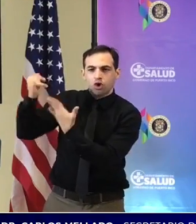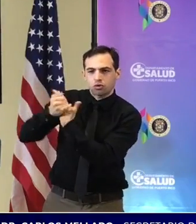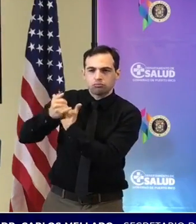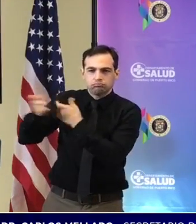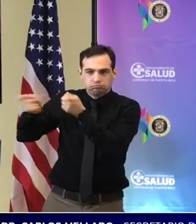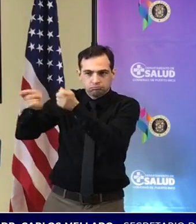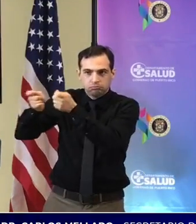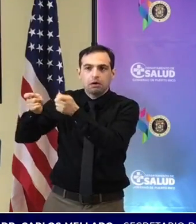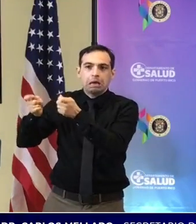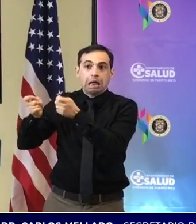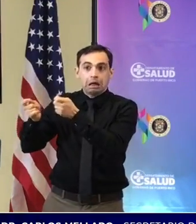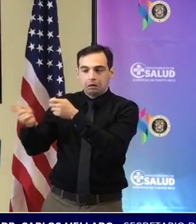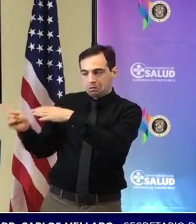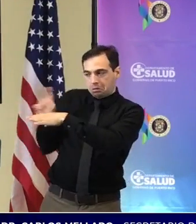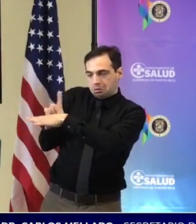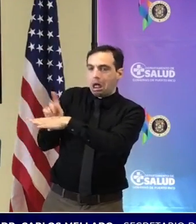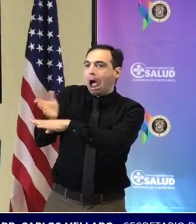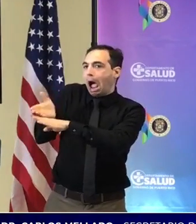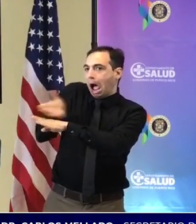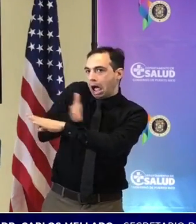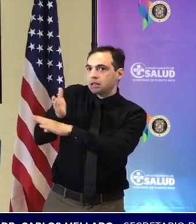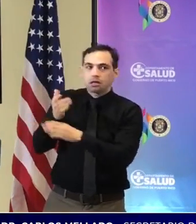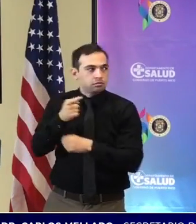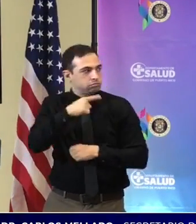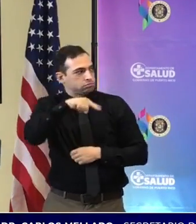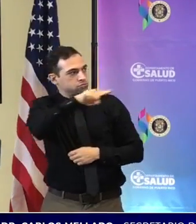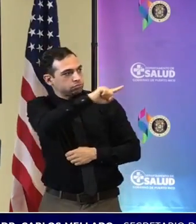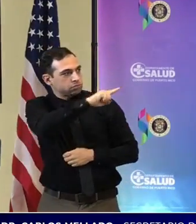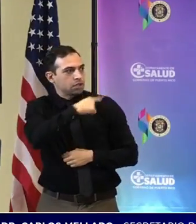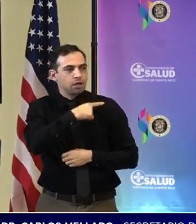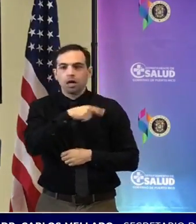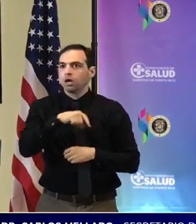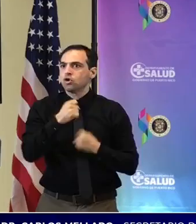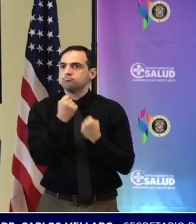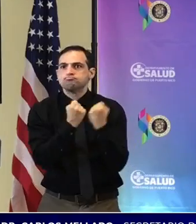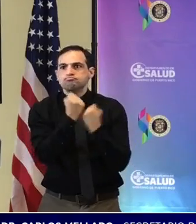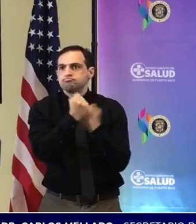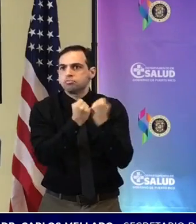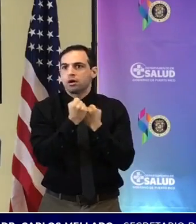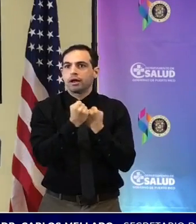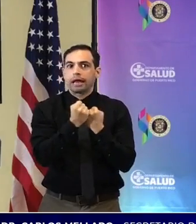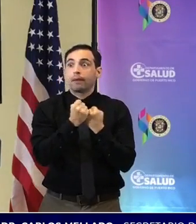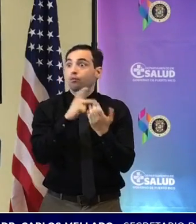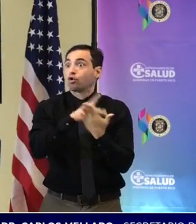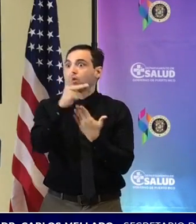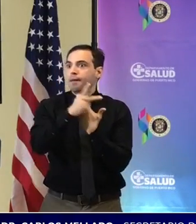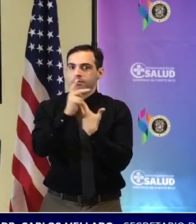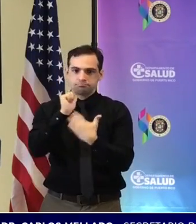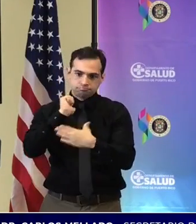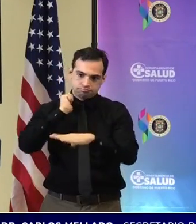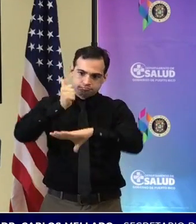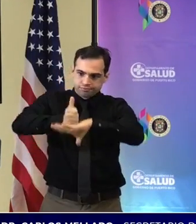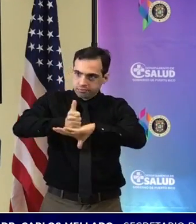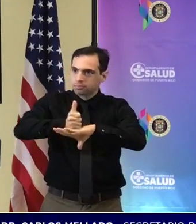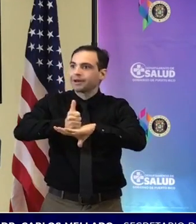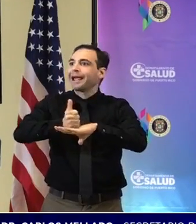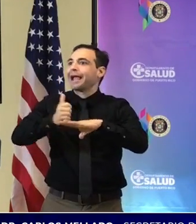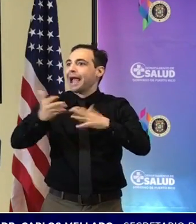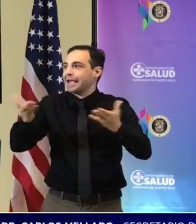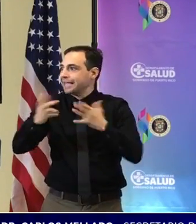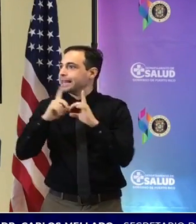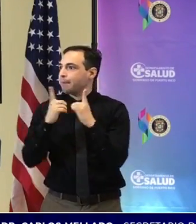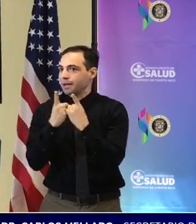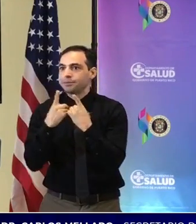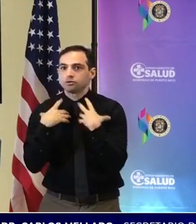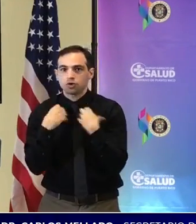dejar a nuestros colaboradores, que fueron básicamente los que trajeron el programa aquí al Departamento de Salud. Y quiero